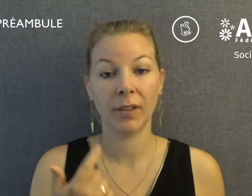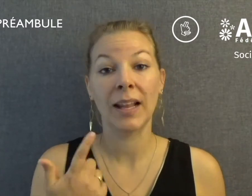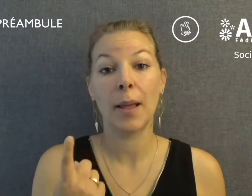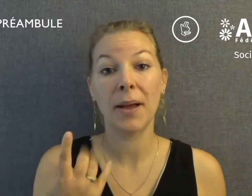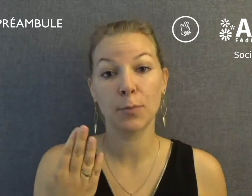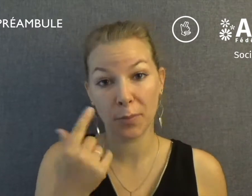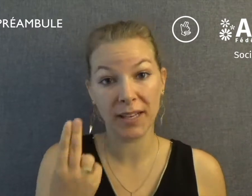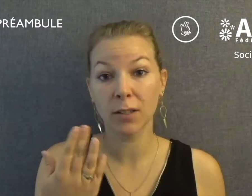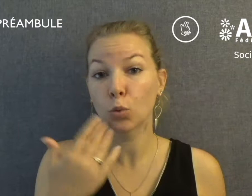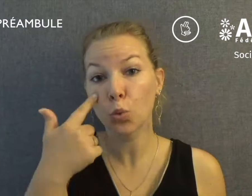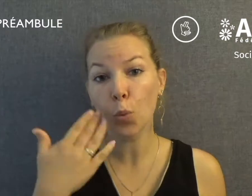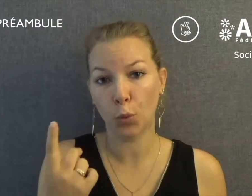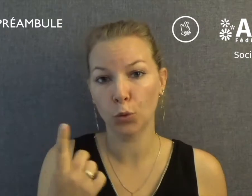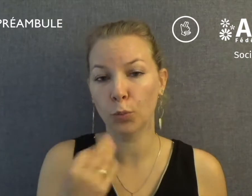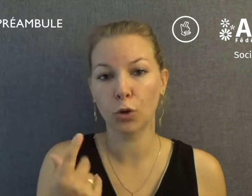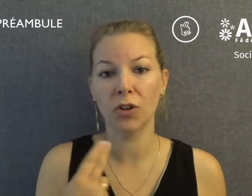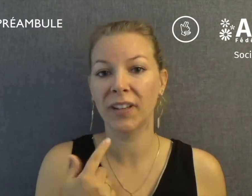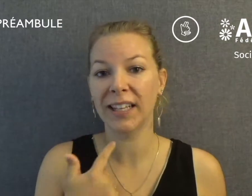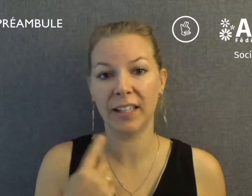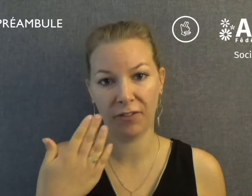La page mobilise tout le monde pour relever les défis.